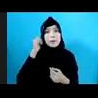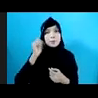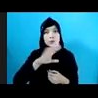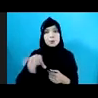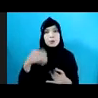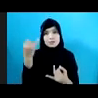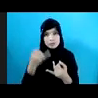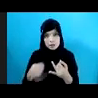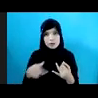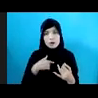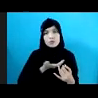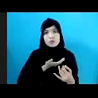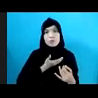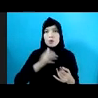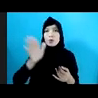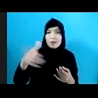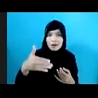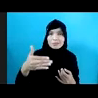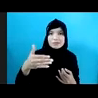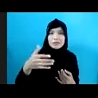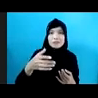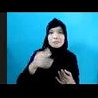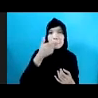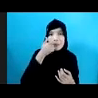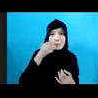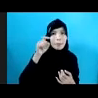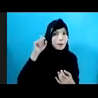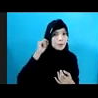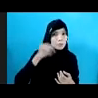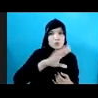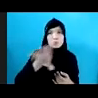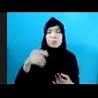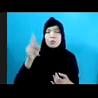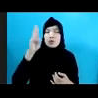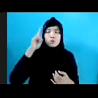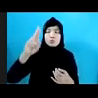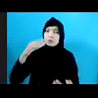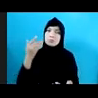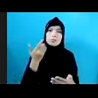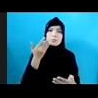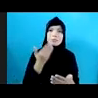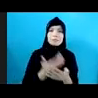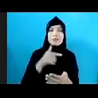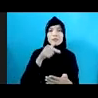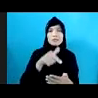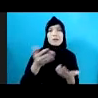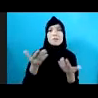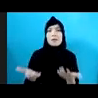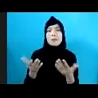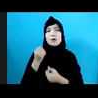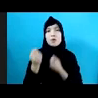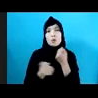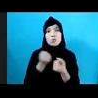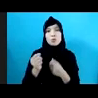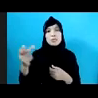Saya Ingin Mengajak Bapak-Ibu Sekalian Untuk Bisa Memastikan Soal Bagaimana Upaya Kita